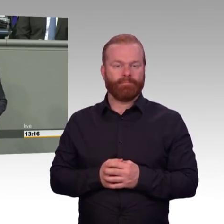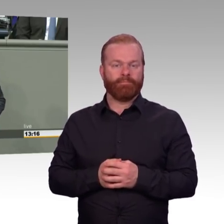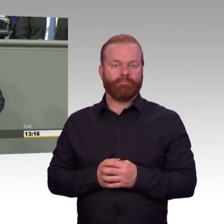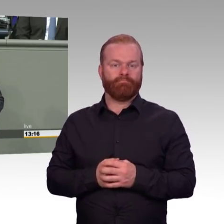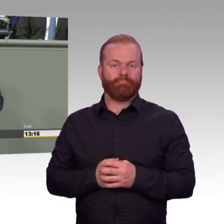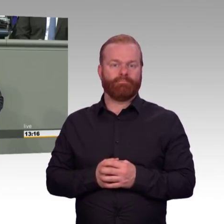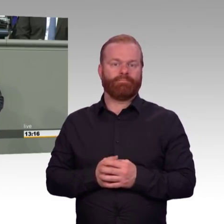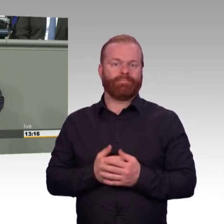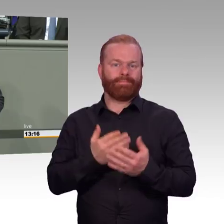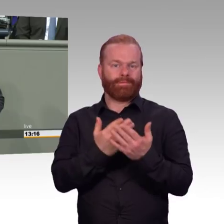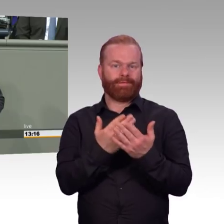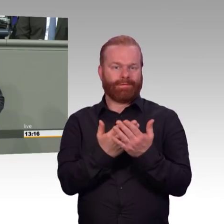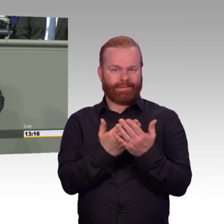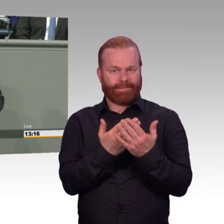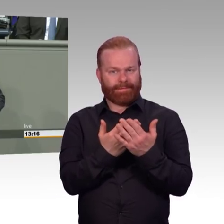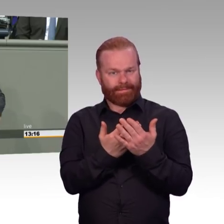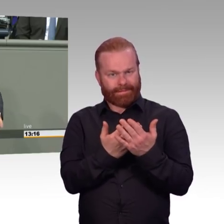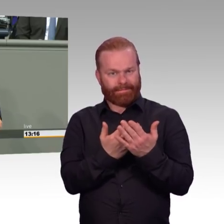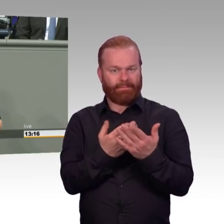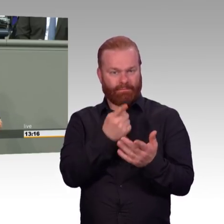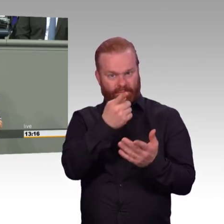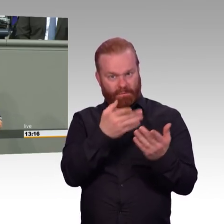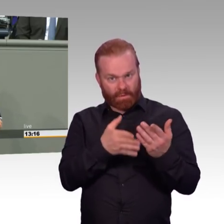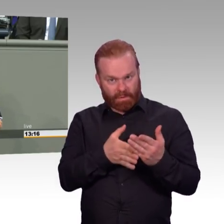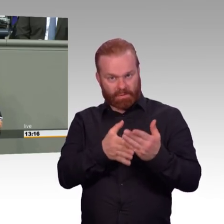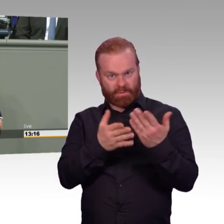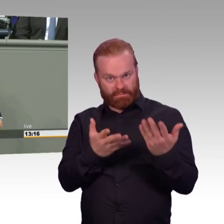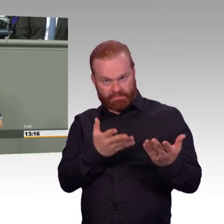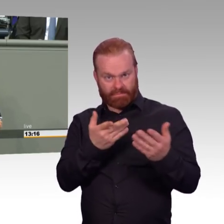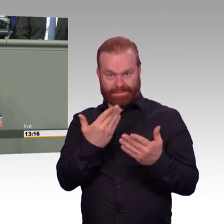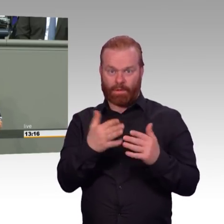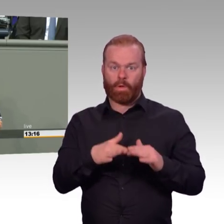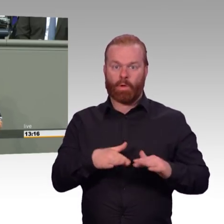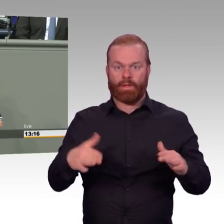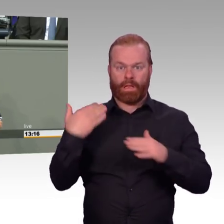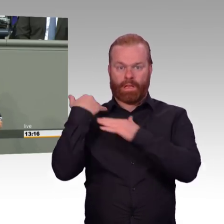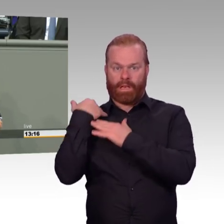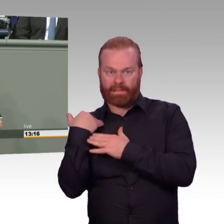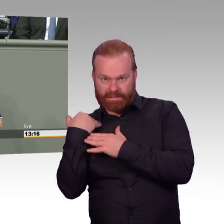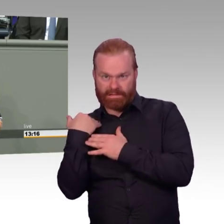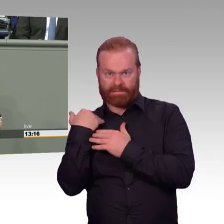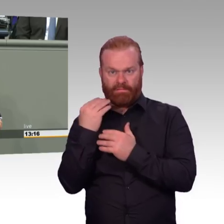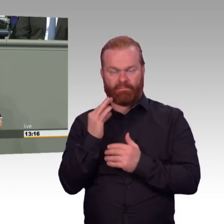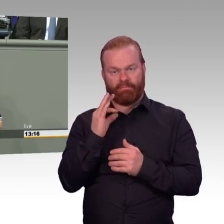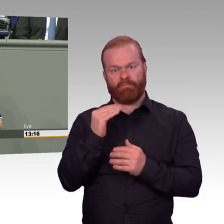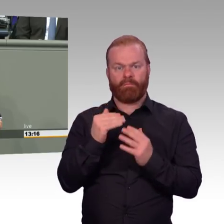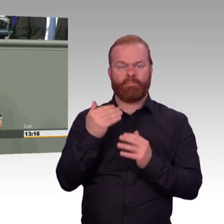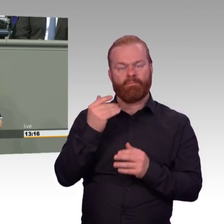in Form des EEG an den Mann beziehungsweise die Frau zu bringen. Von der ersten Minute an ungeeignet, ein Industrieland wie Deutschland zu